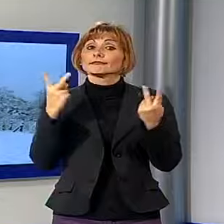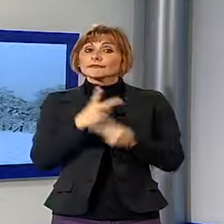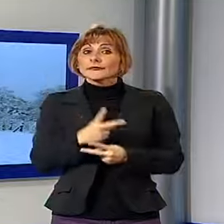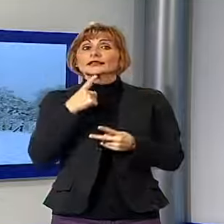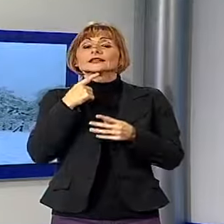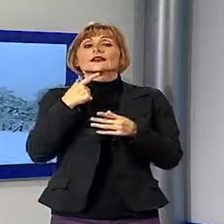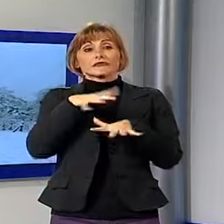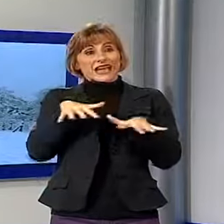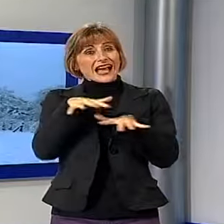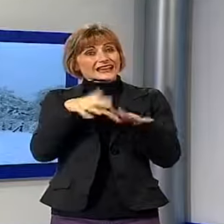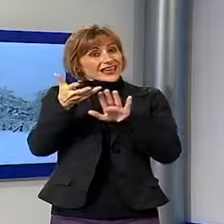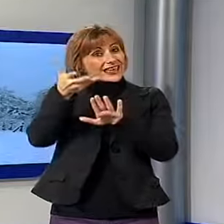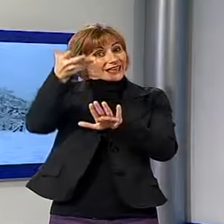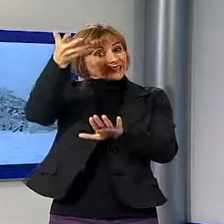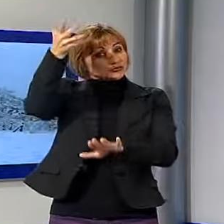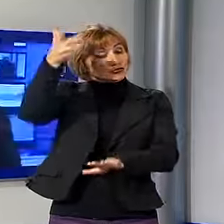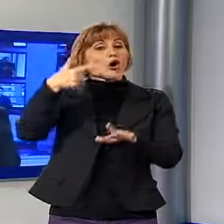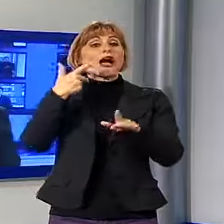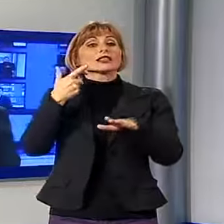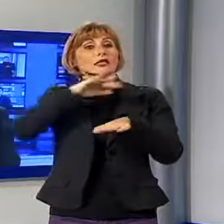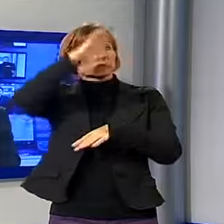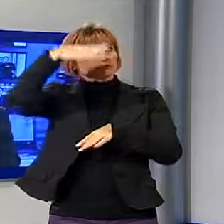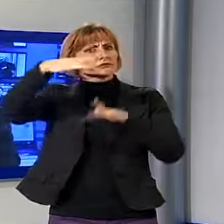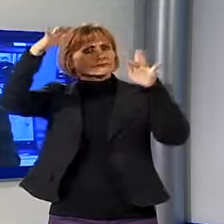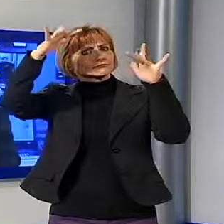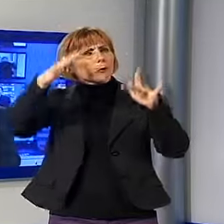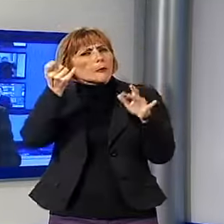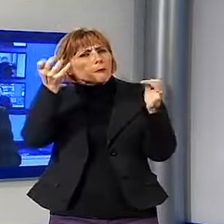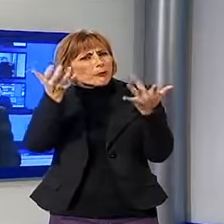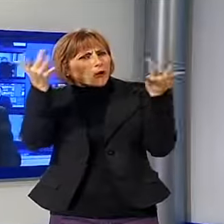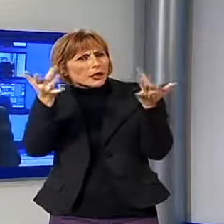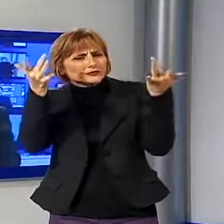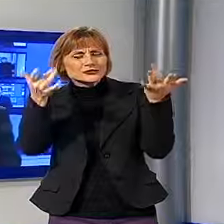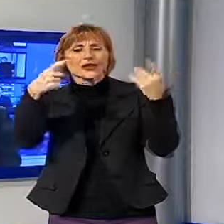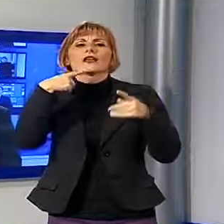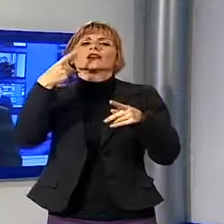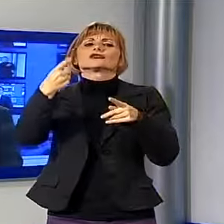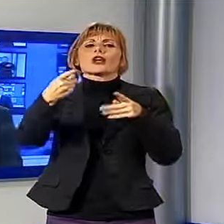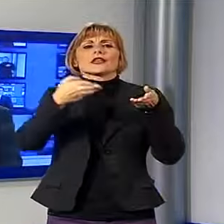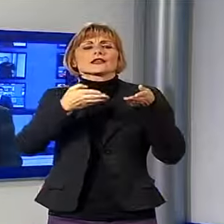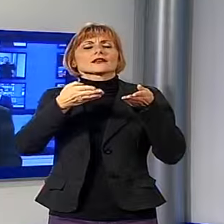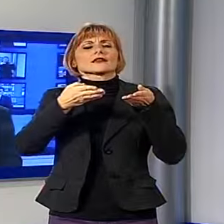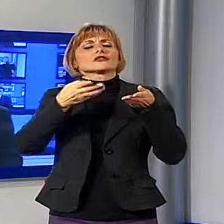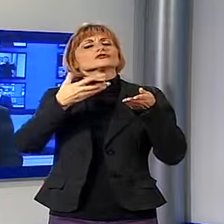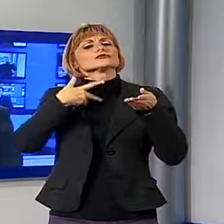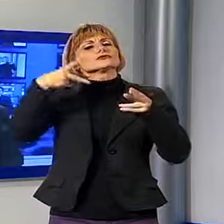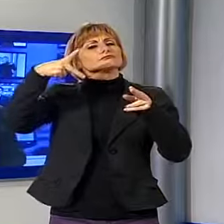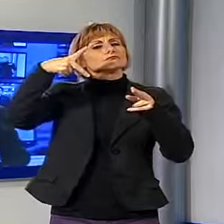in Alta Versiglia, nei paesi di Arni e Palagnana, da segnalare l'interruzione della corrente nella